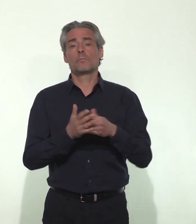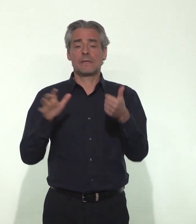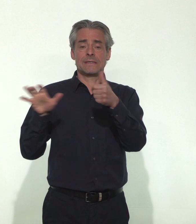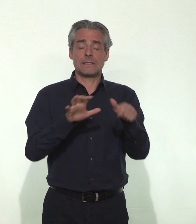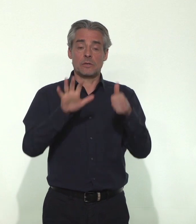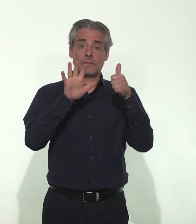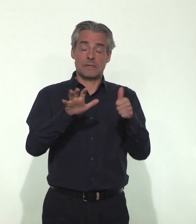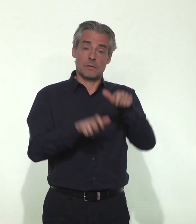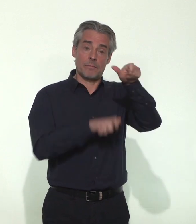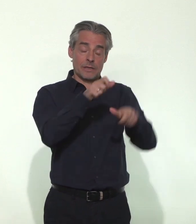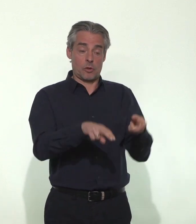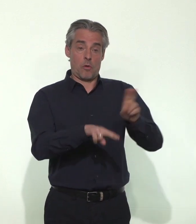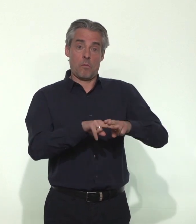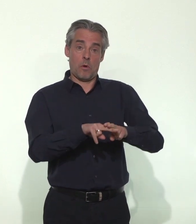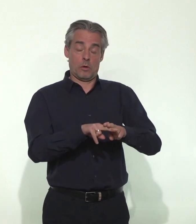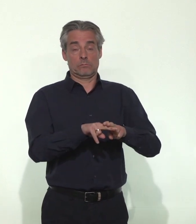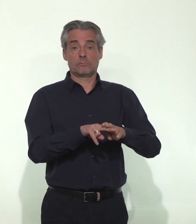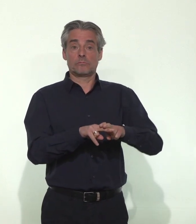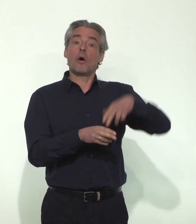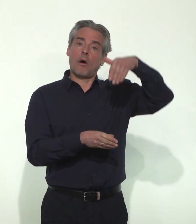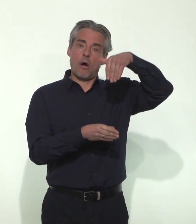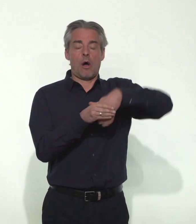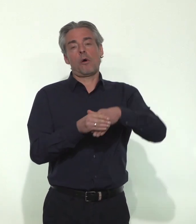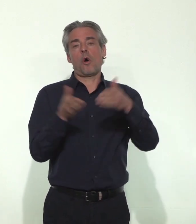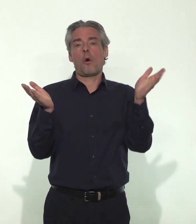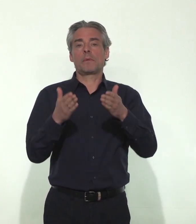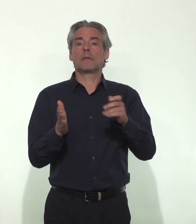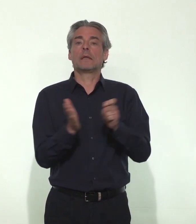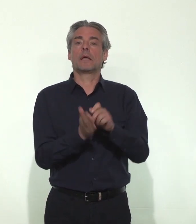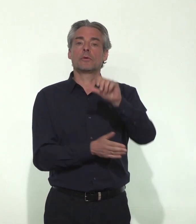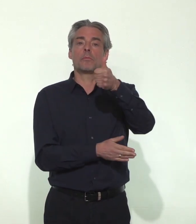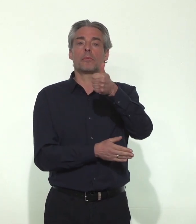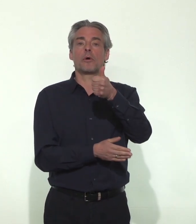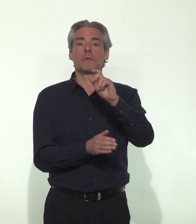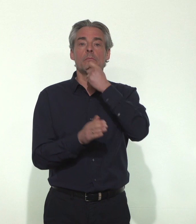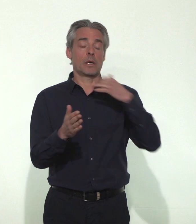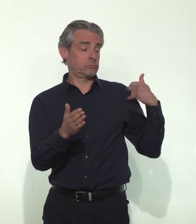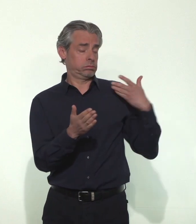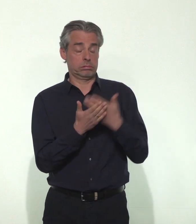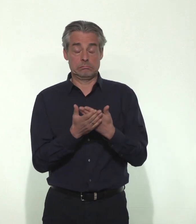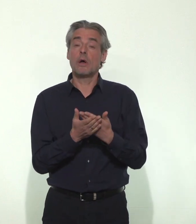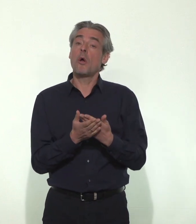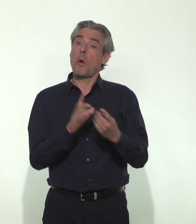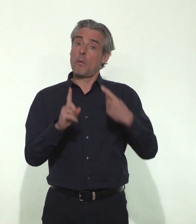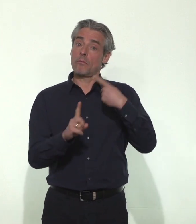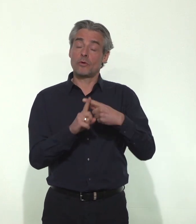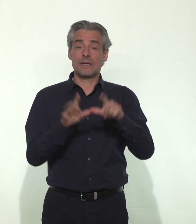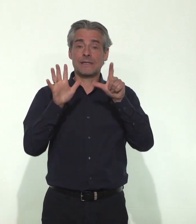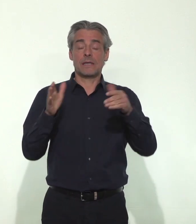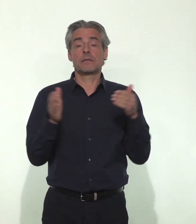2606 décès ont été observés en milieu hospitalier depuis le 1er mars. Mais aussi, et c'est important de le dire,